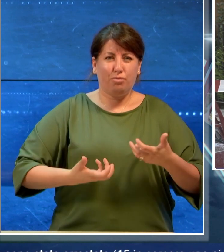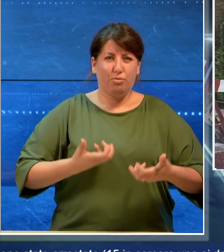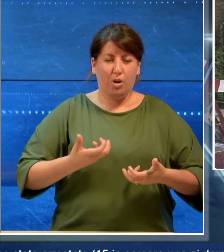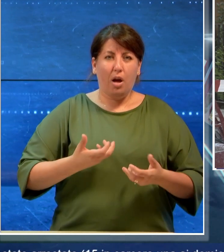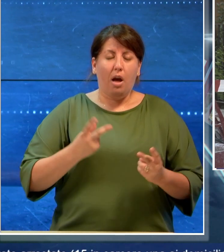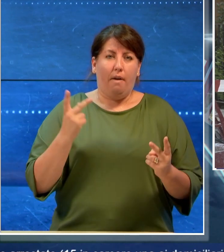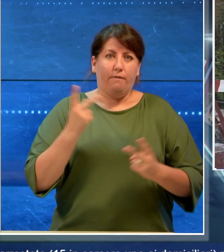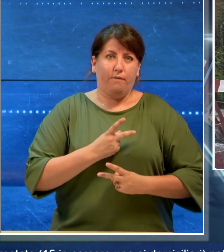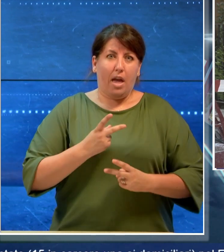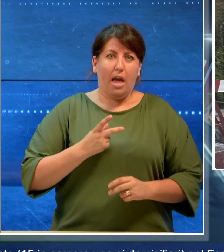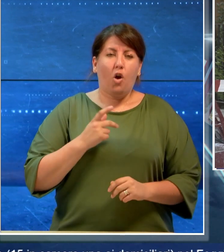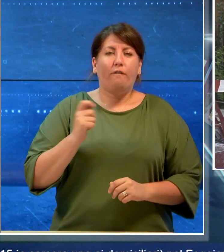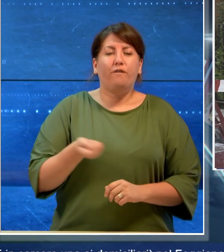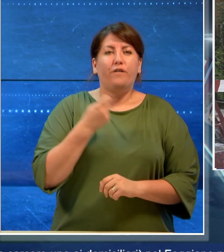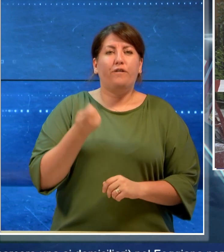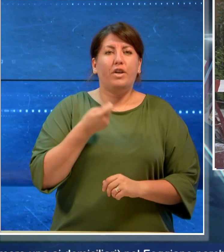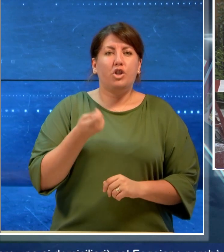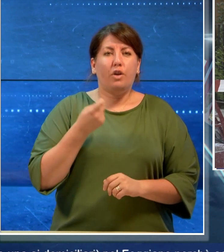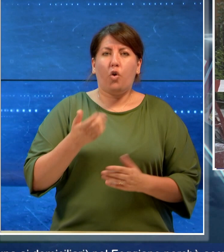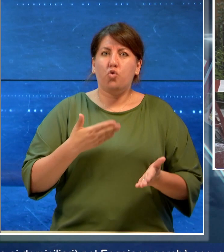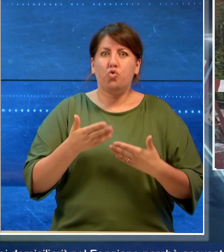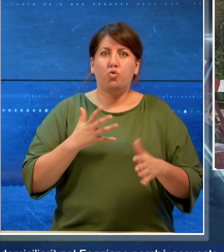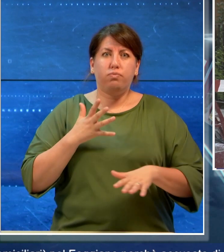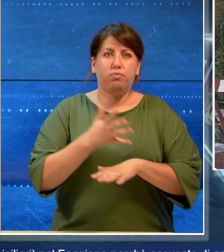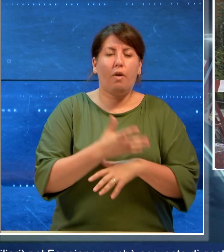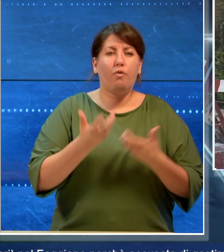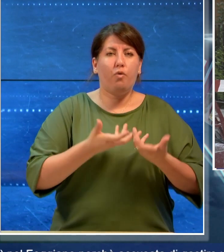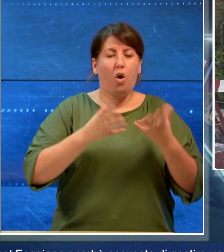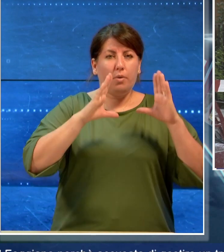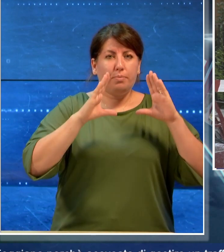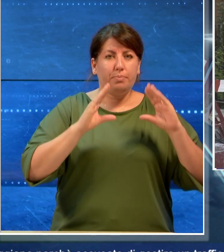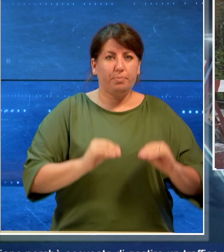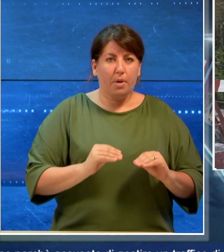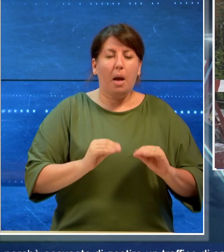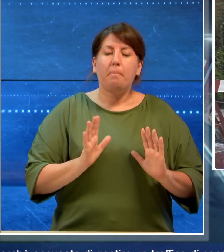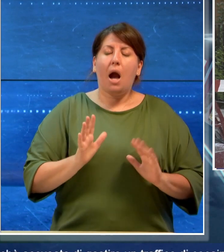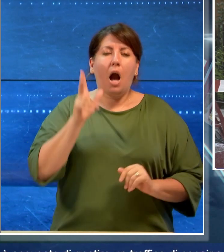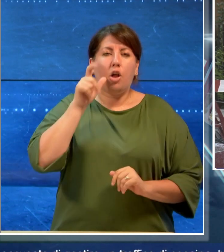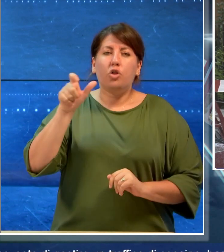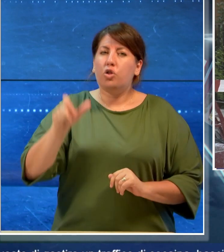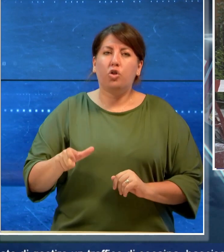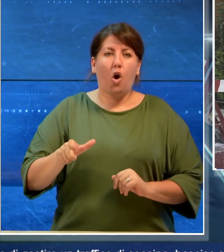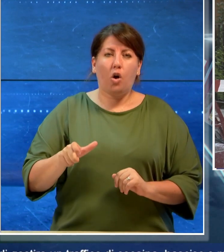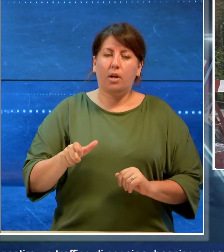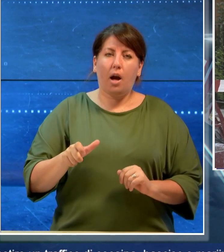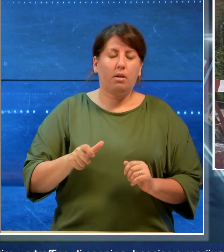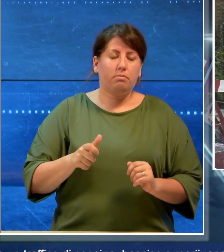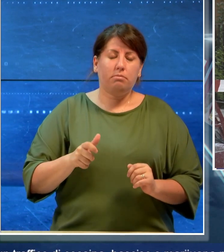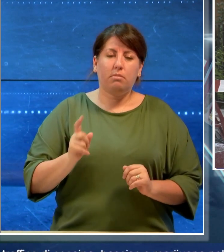'intervento dei vigili del fuoco che hanno domato le fiamme, sono sembrate sin da subito disperate.